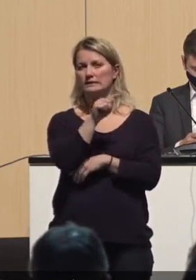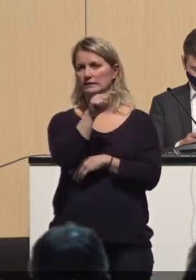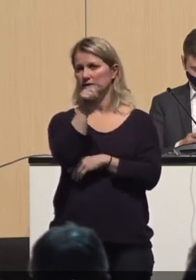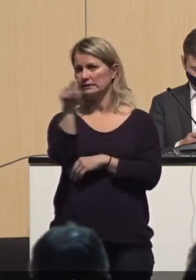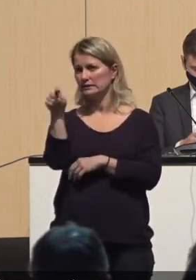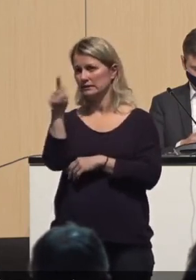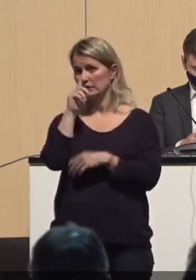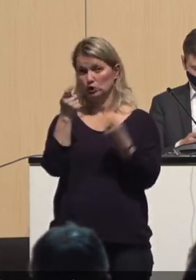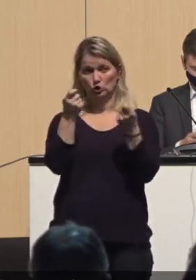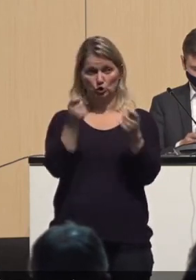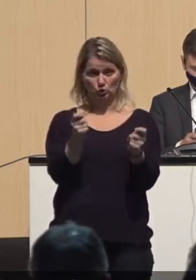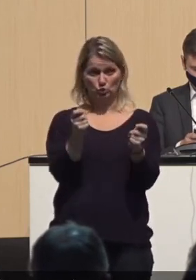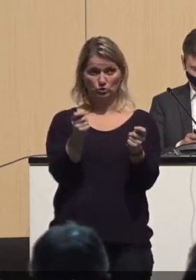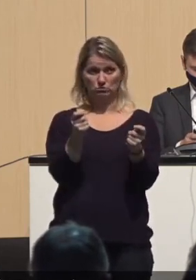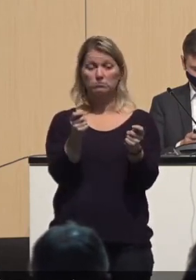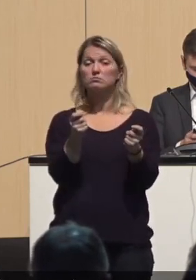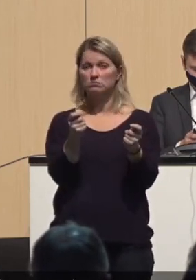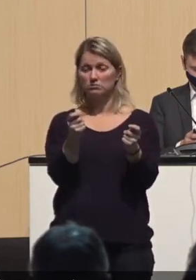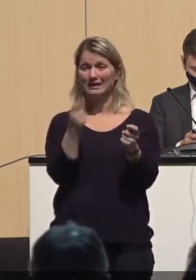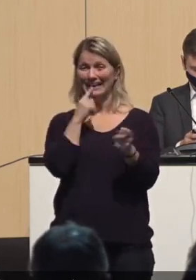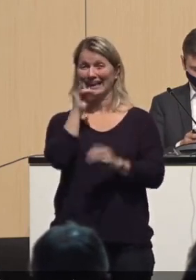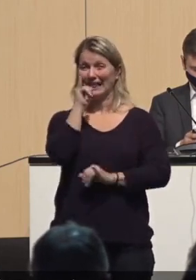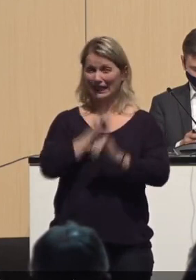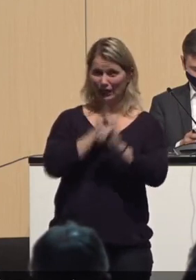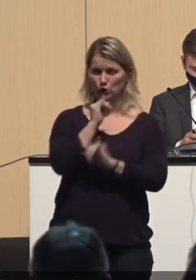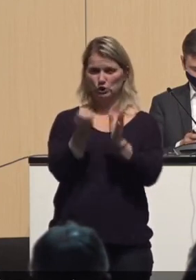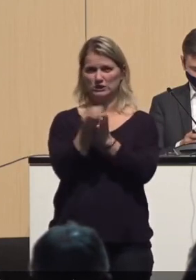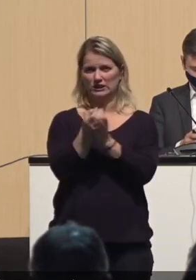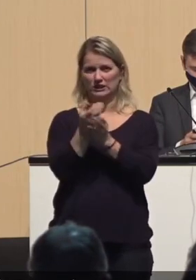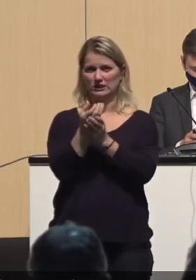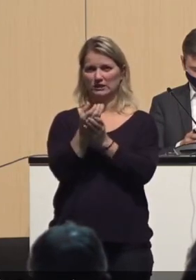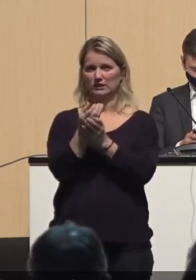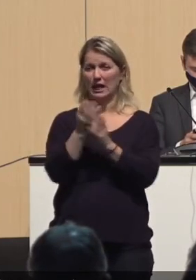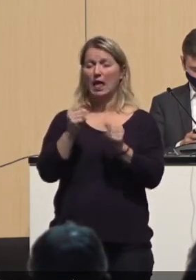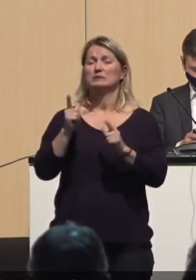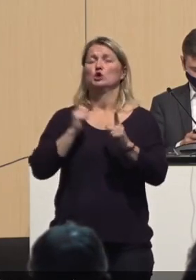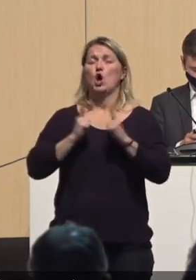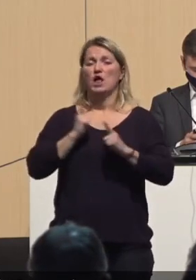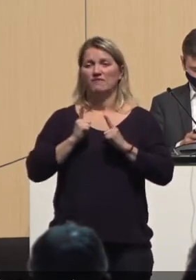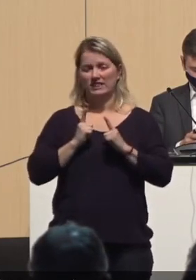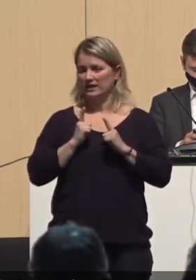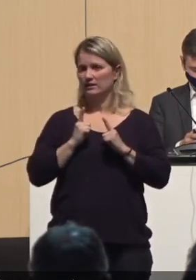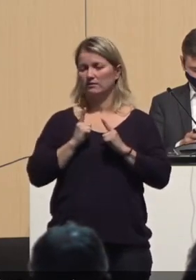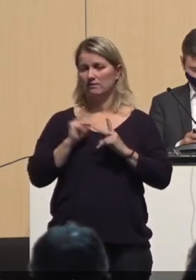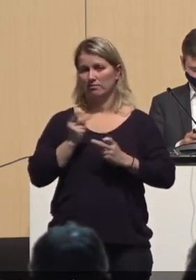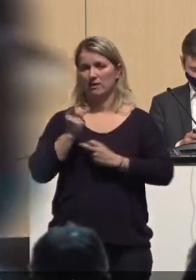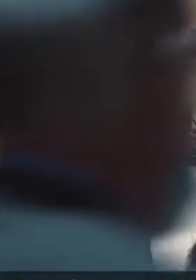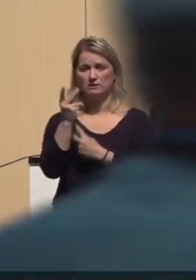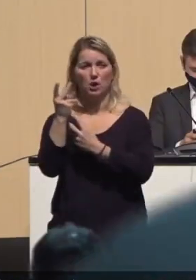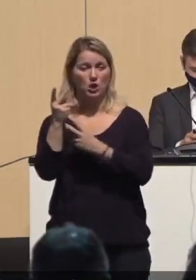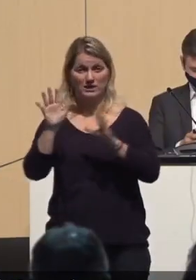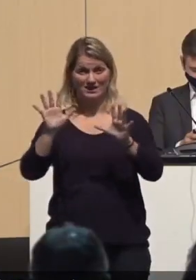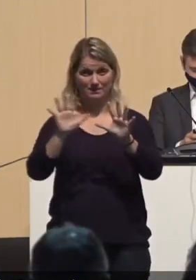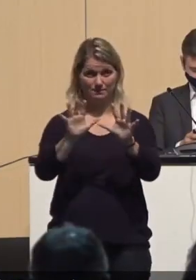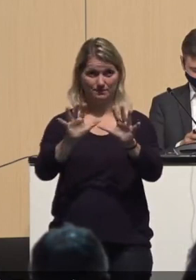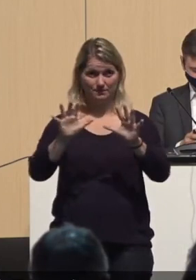Wesentlichen nicht Industrie produziert oder lebensnotwendig ist oder einen Transport sicherstellt. Also das,